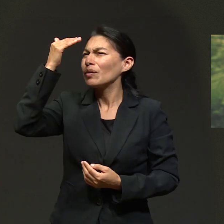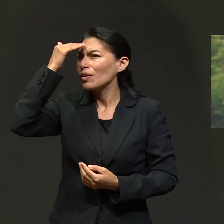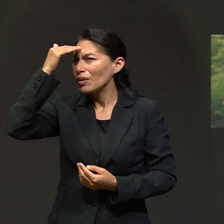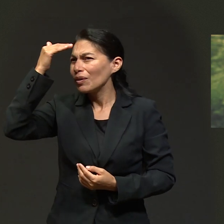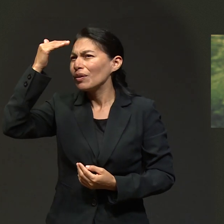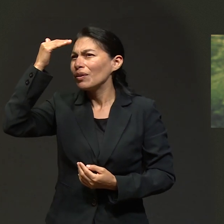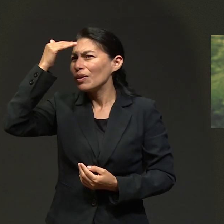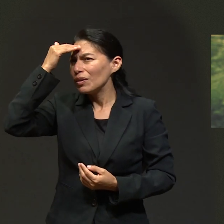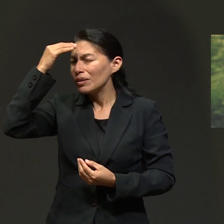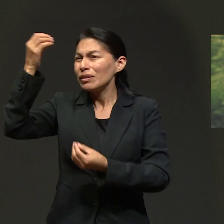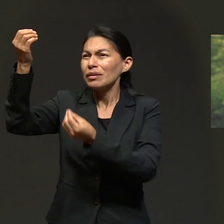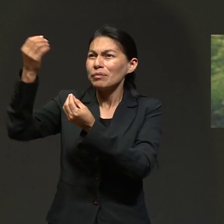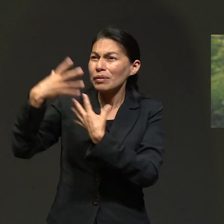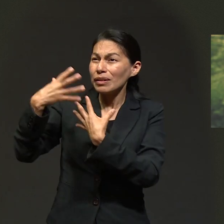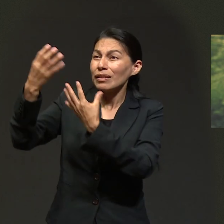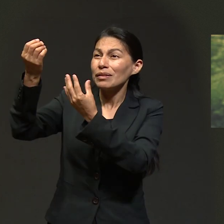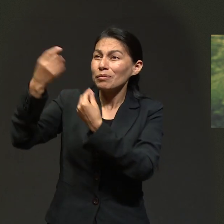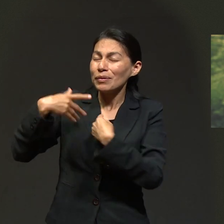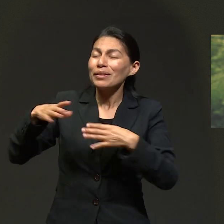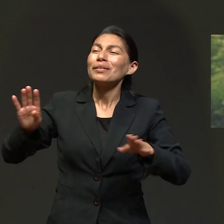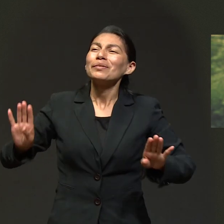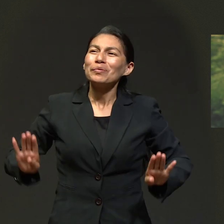necesidad.